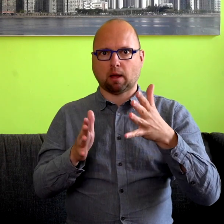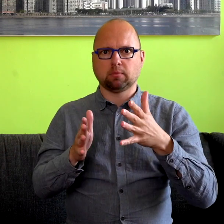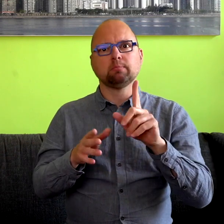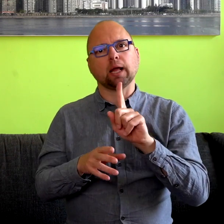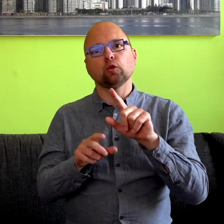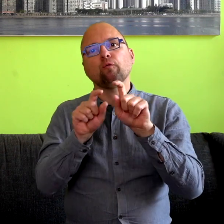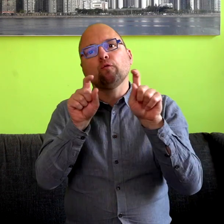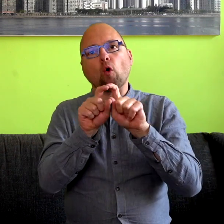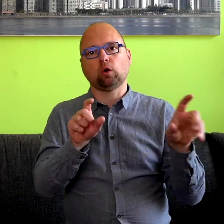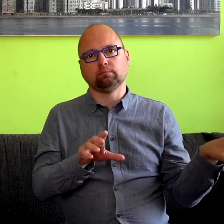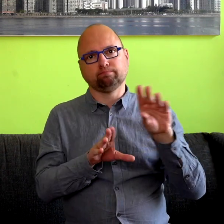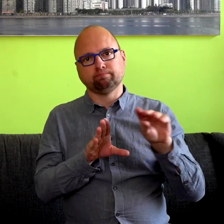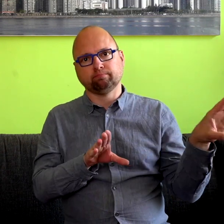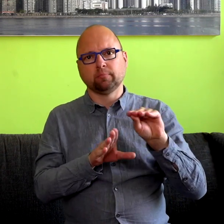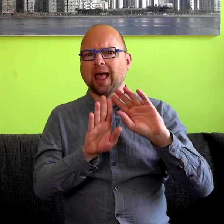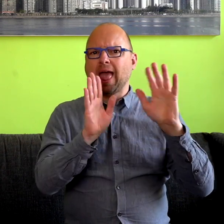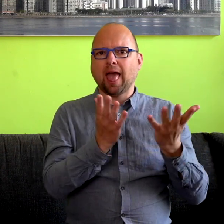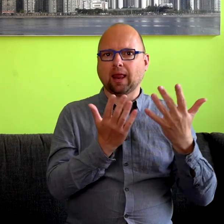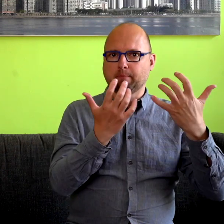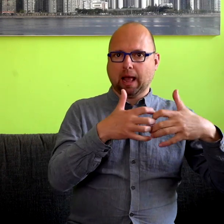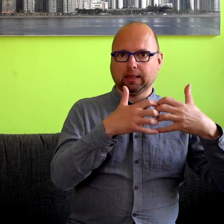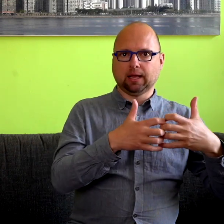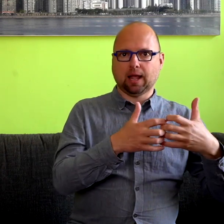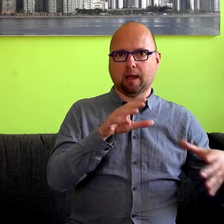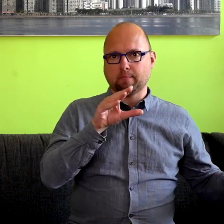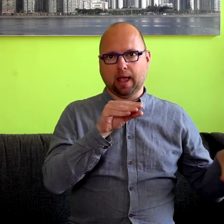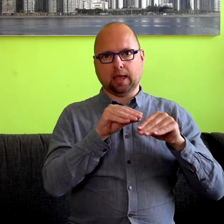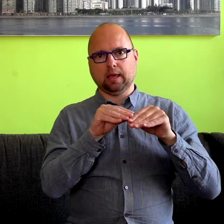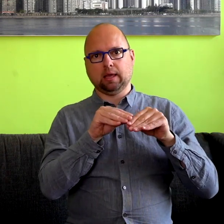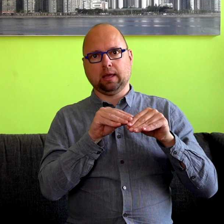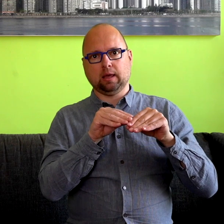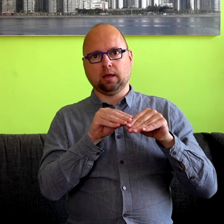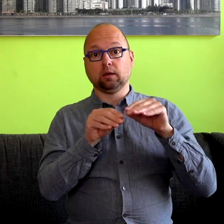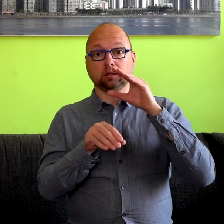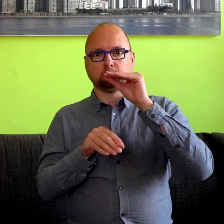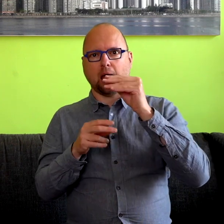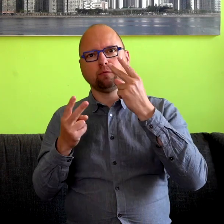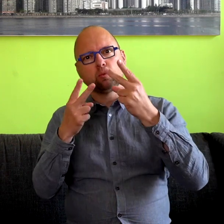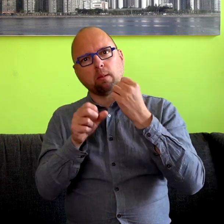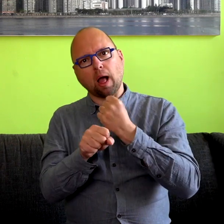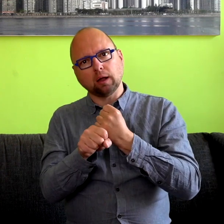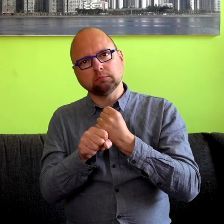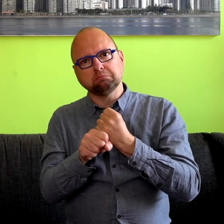moet leren en niet meteen de hele grammatica van gebarentaal om spraak visueler te maken.